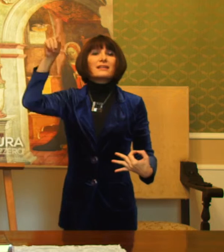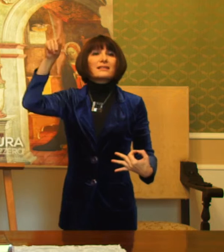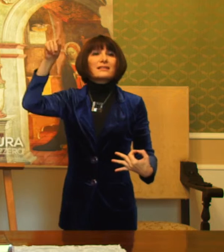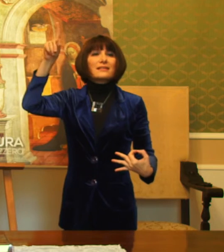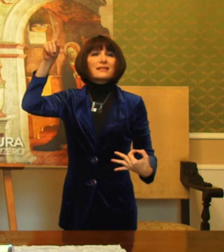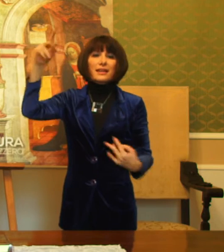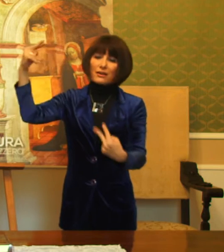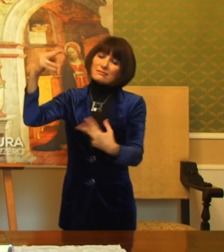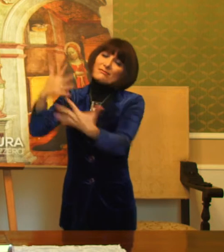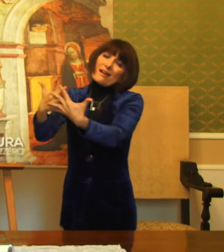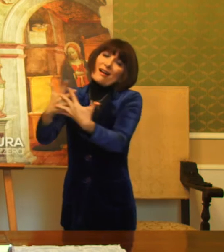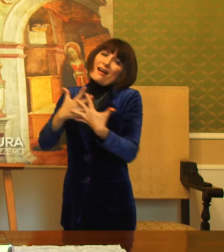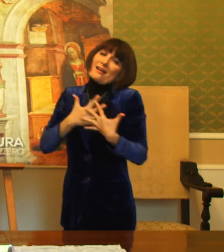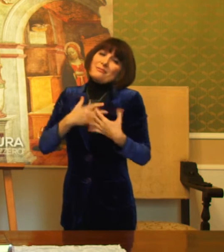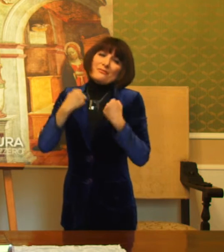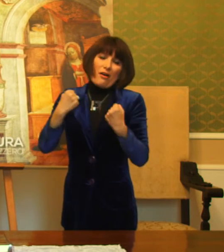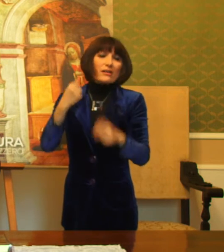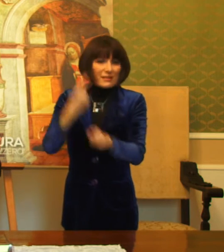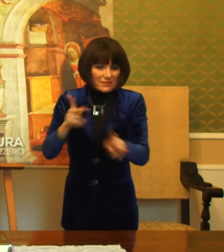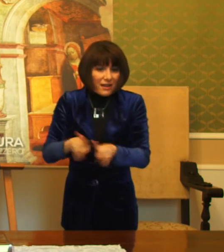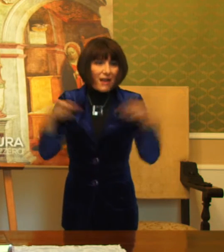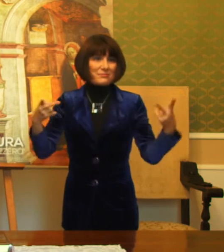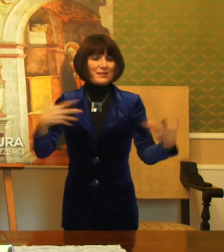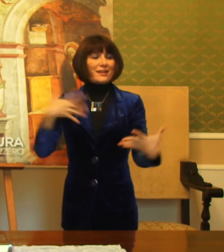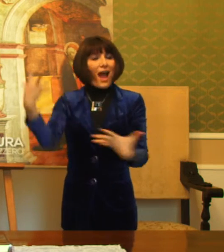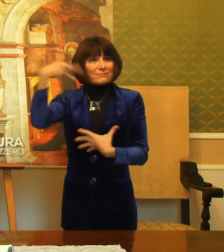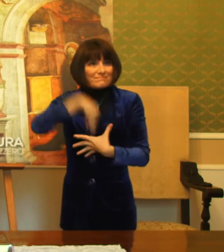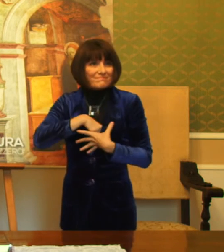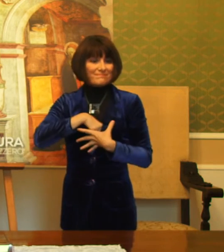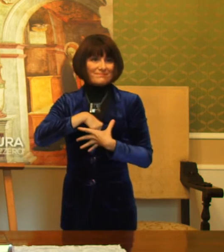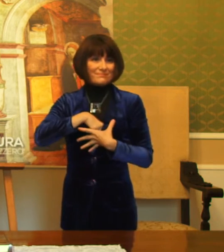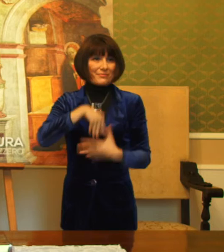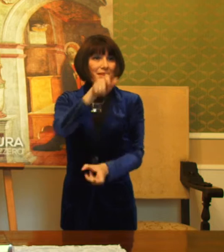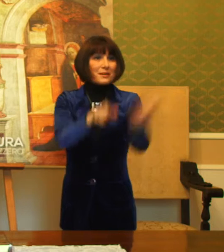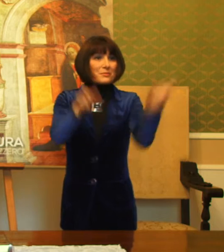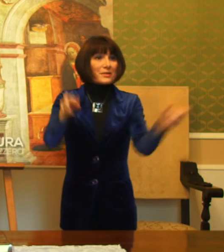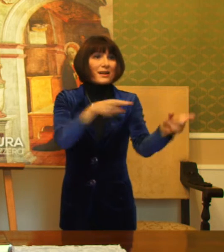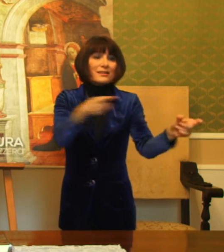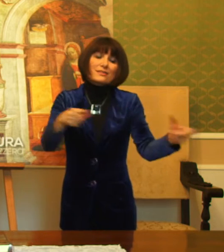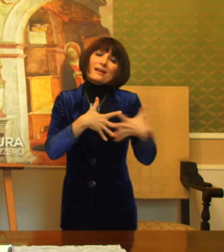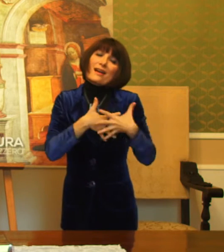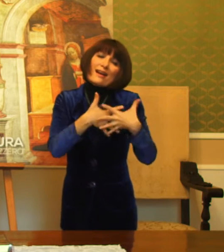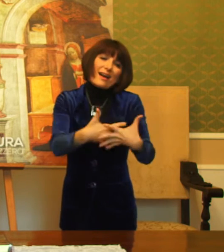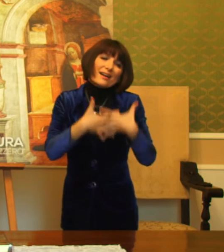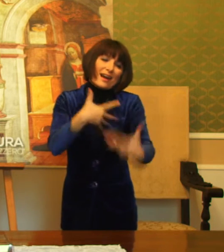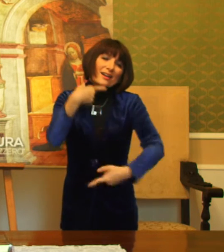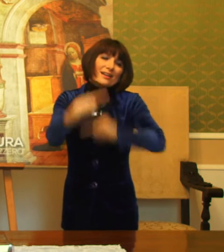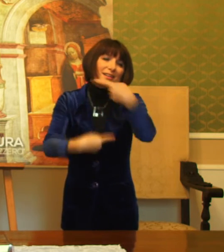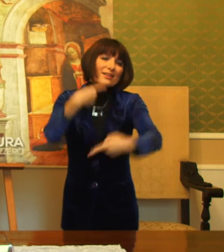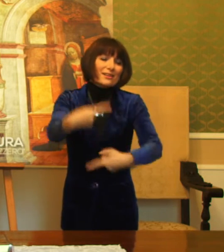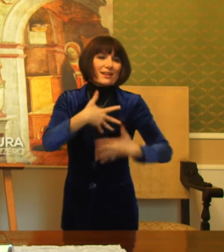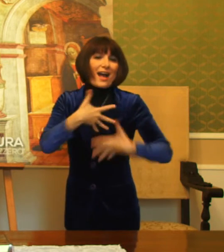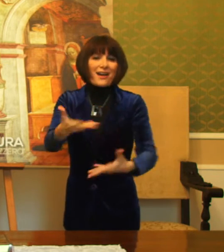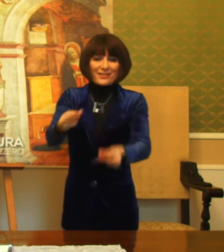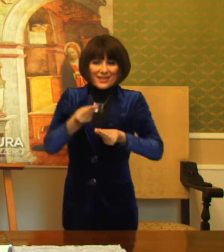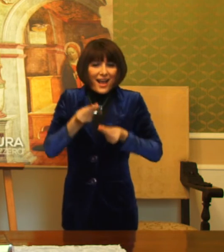nostri confronti, ma anche tutto il bene che le persone hanno dato e continuano a dare a ciascuno di